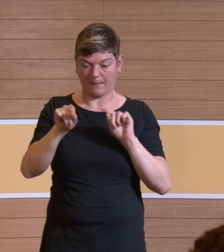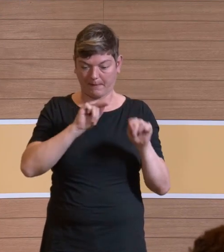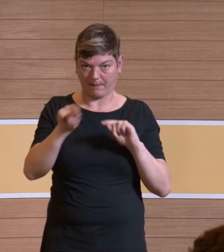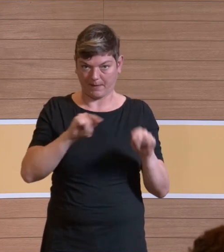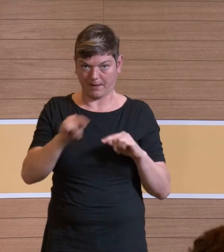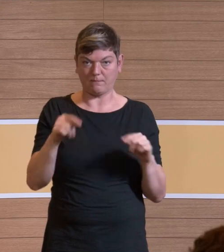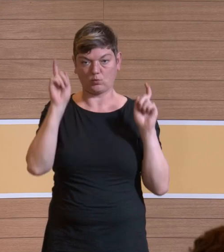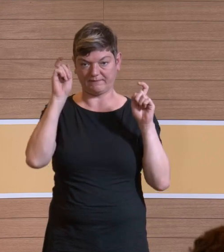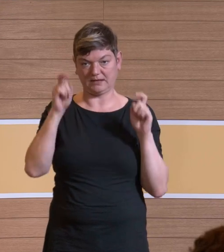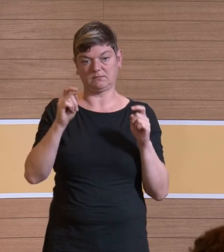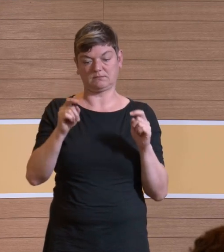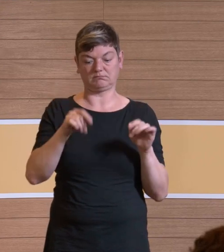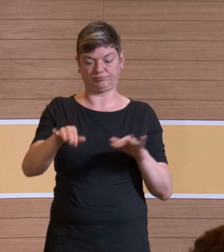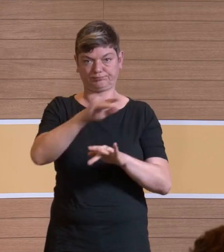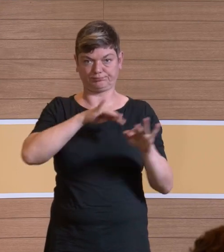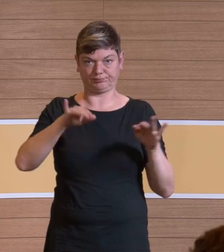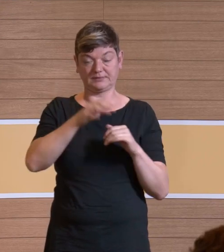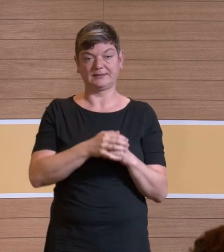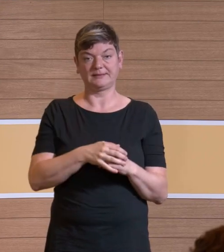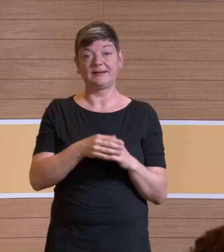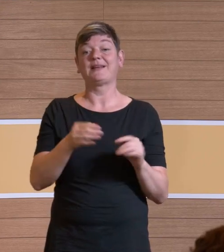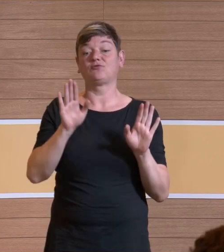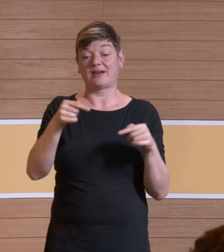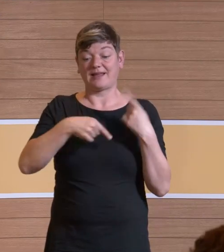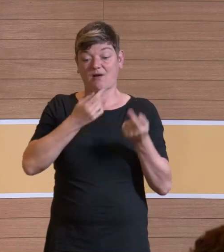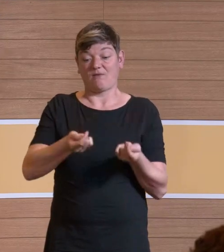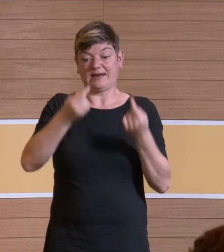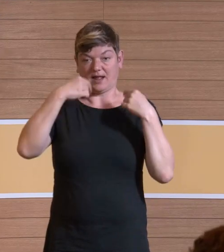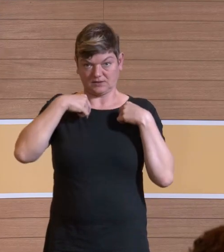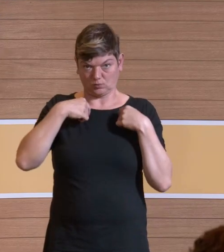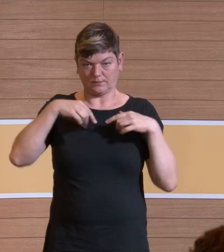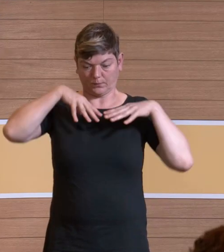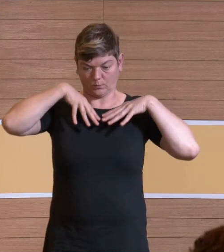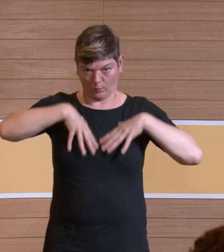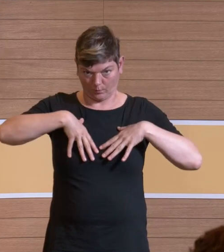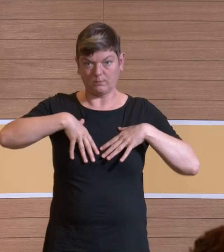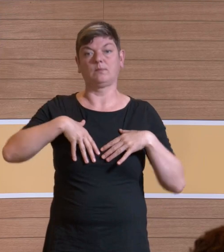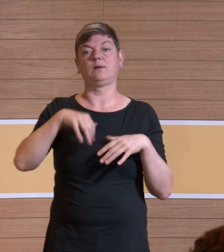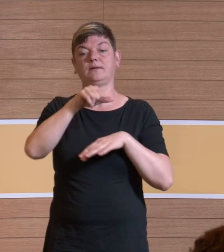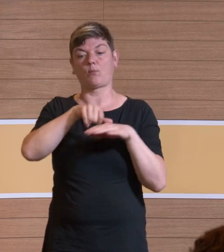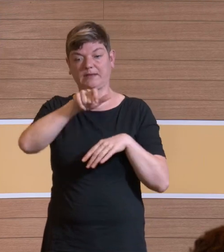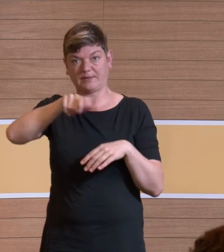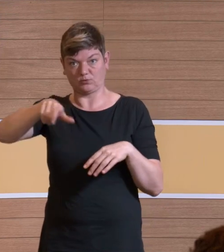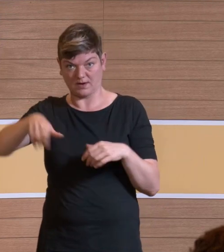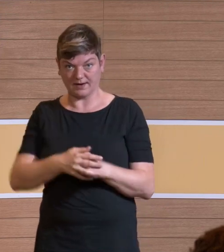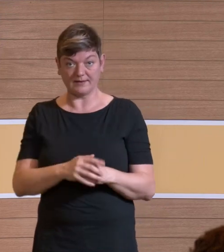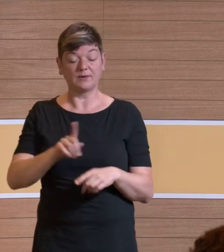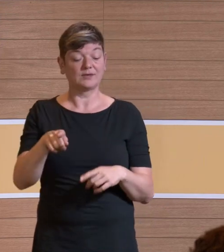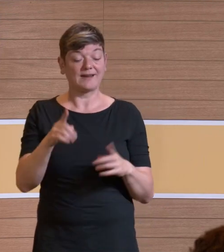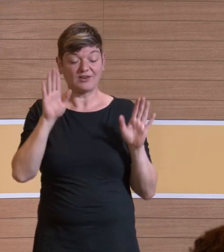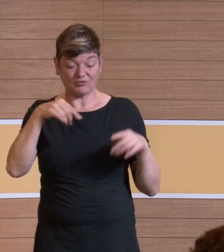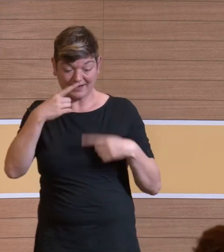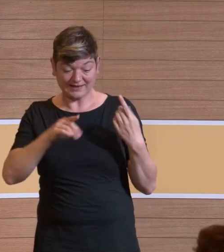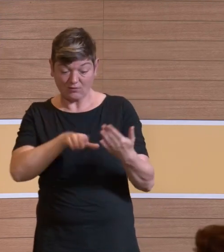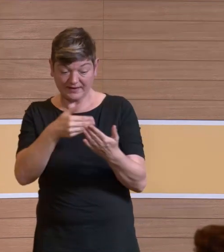Viren freigesetzt. Wenn es schlecht läuft, inhaliert das das OP-Personal. Und wenn Sie Pech haben, entsteht daraus das, was Sie auf dem rechten